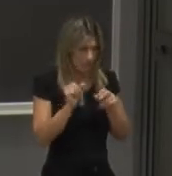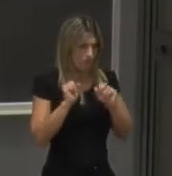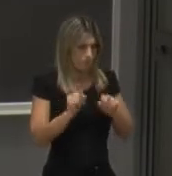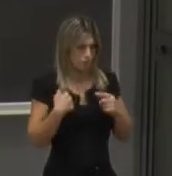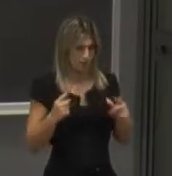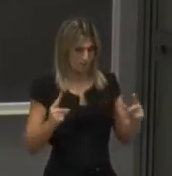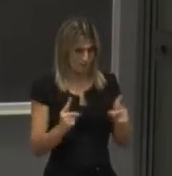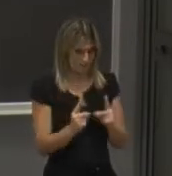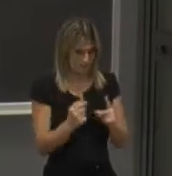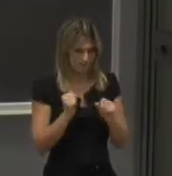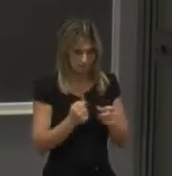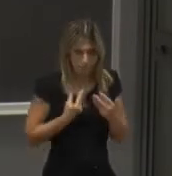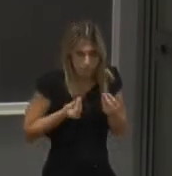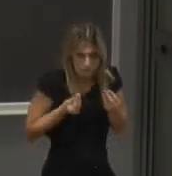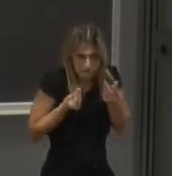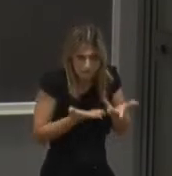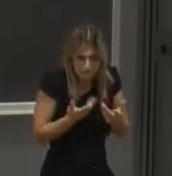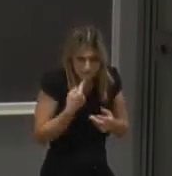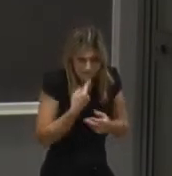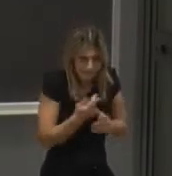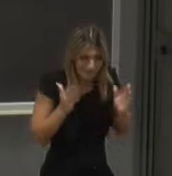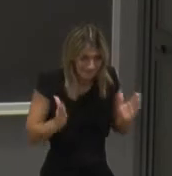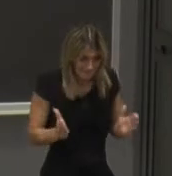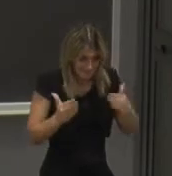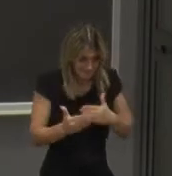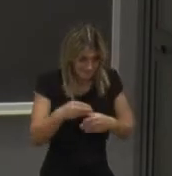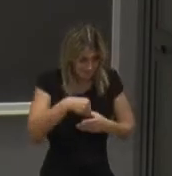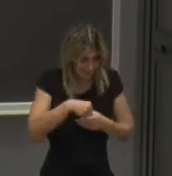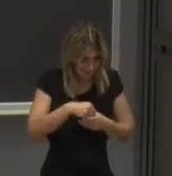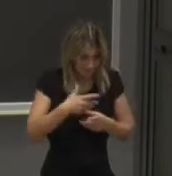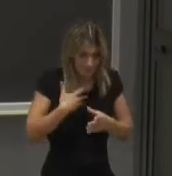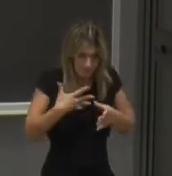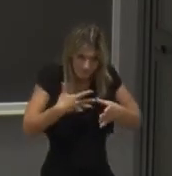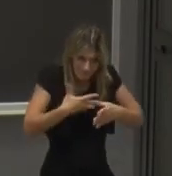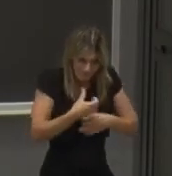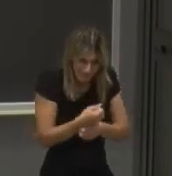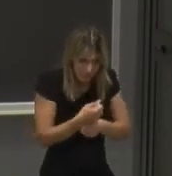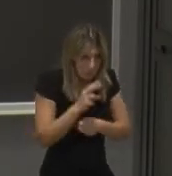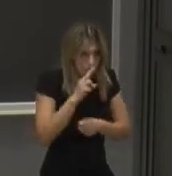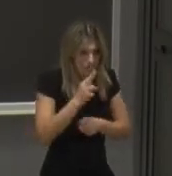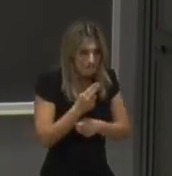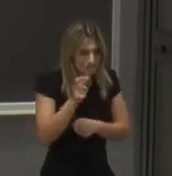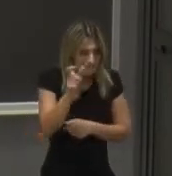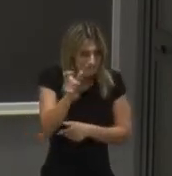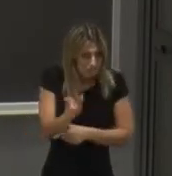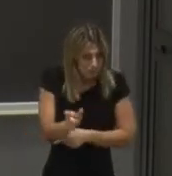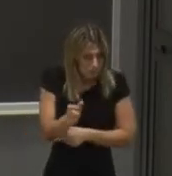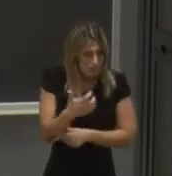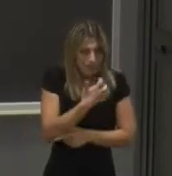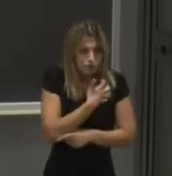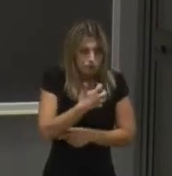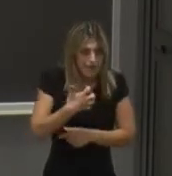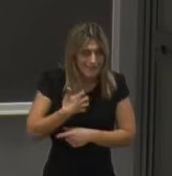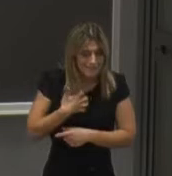potrei in qualche modo dire che il nostro dipartimento è riassunto dalla figura di un eminente